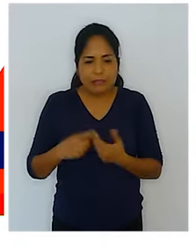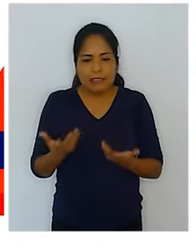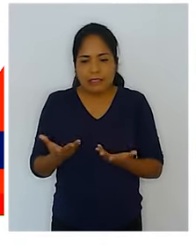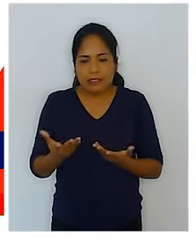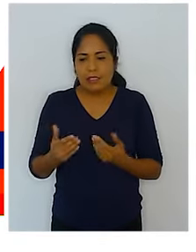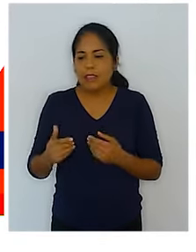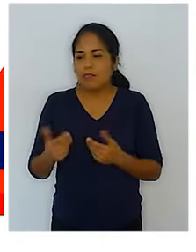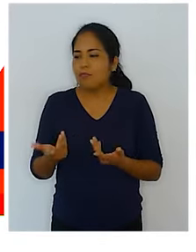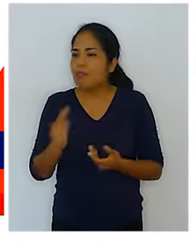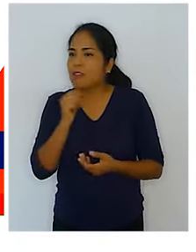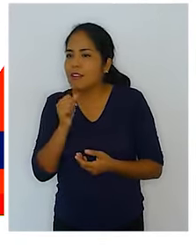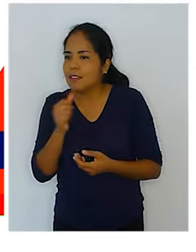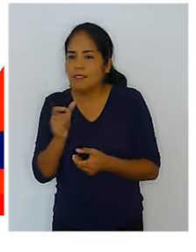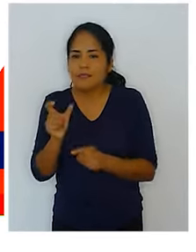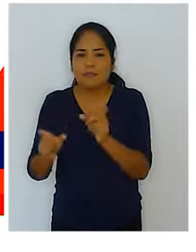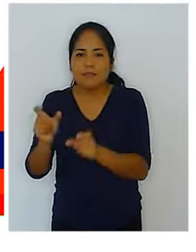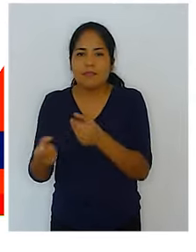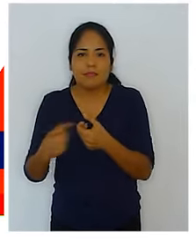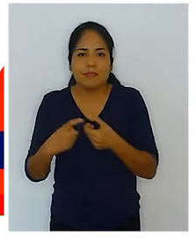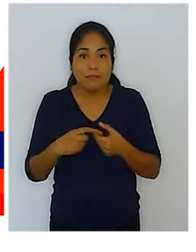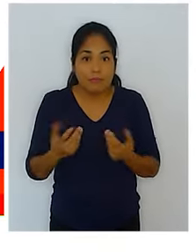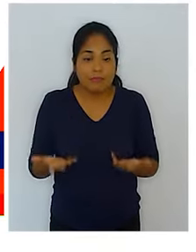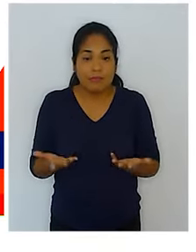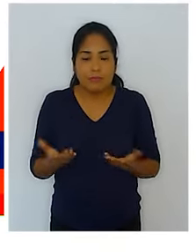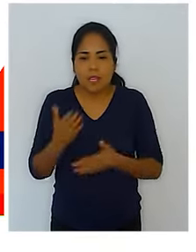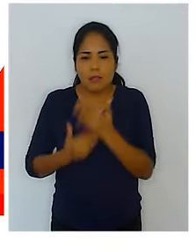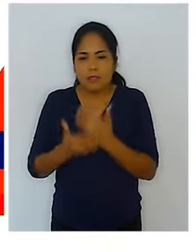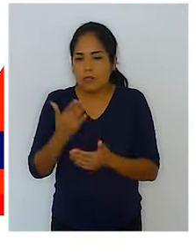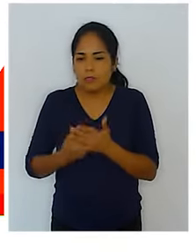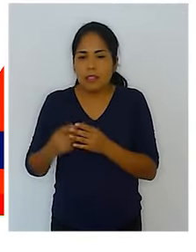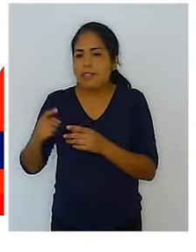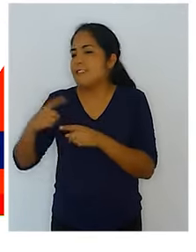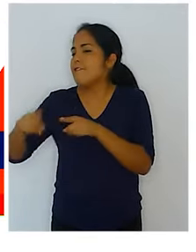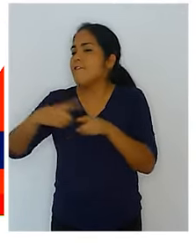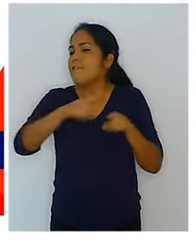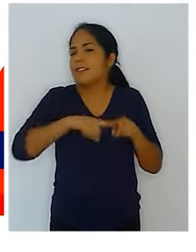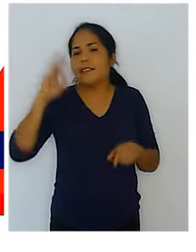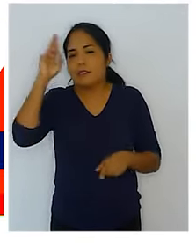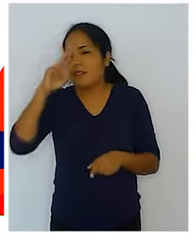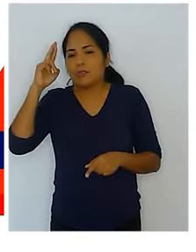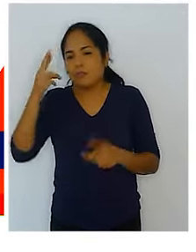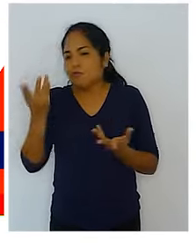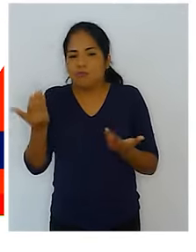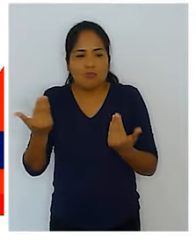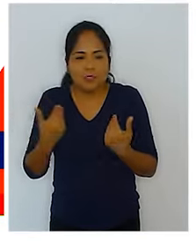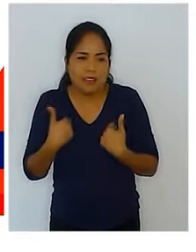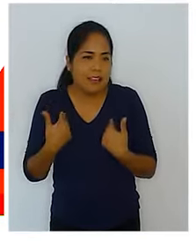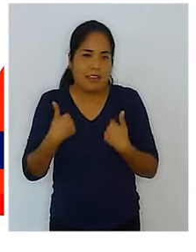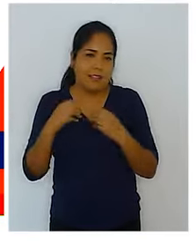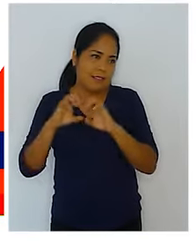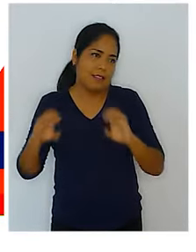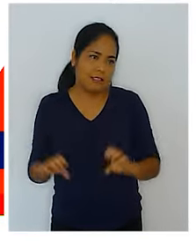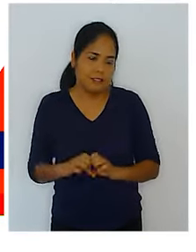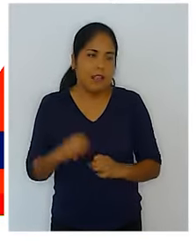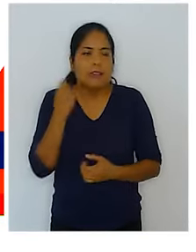y entonces hay que ver otras alternativas porque hay personas con discapacidad que por distintas razones no han podido